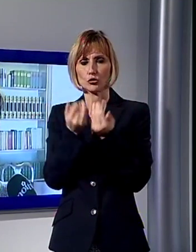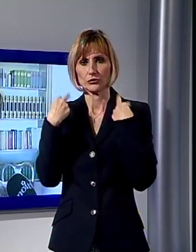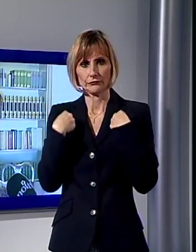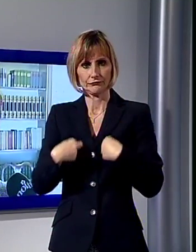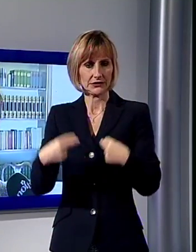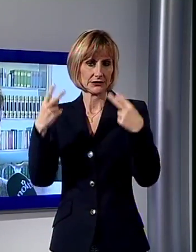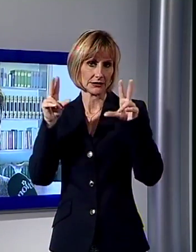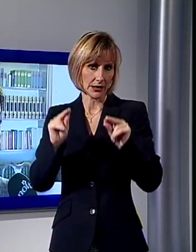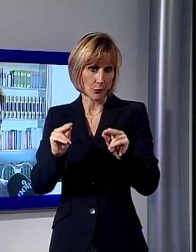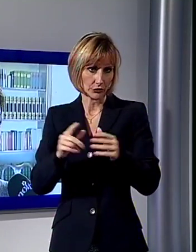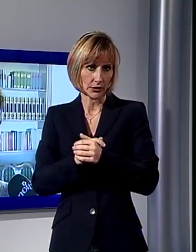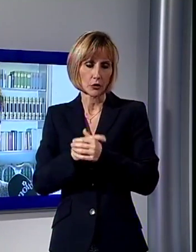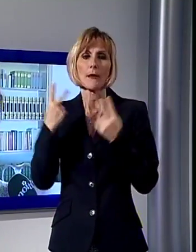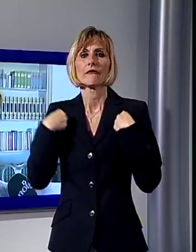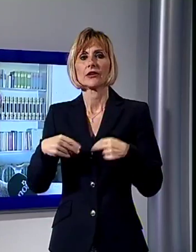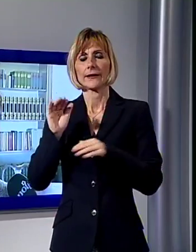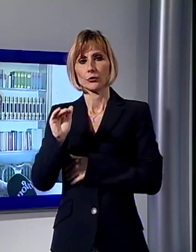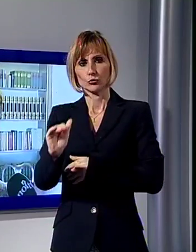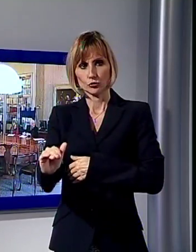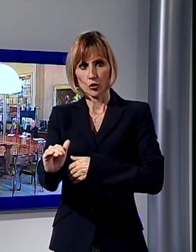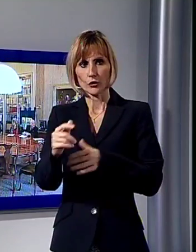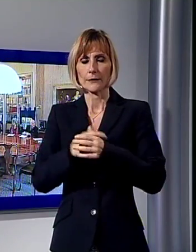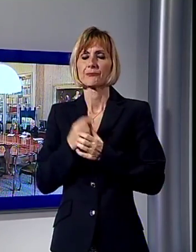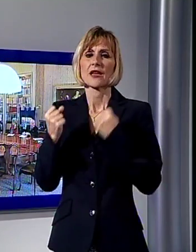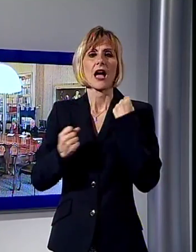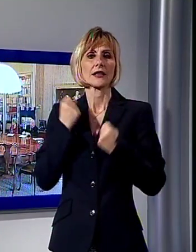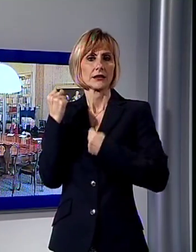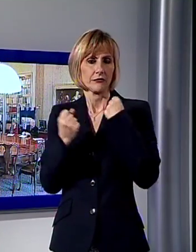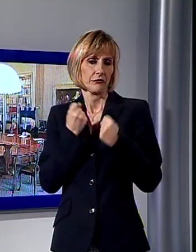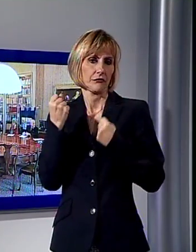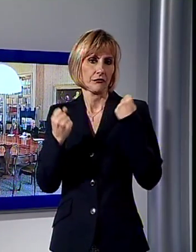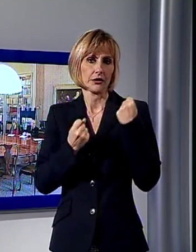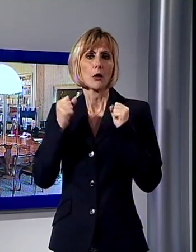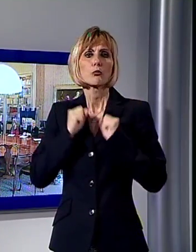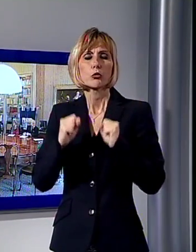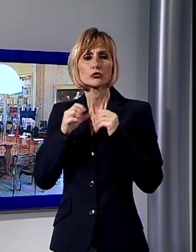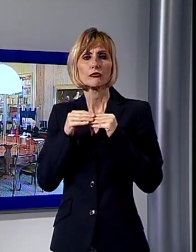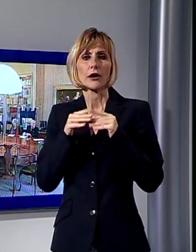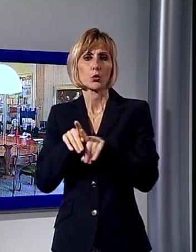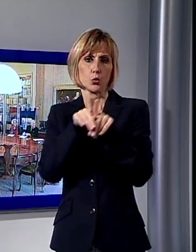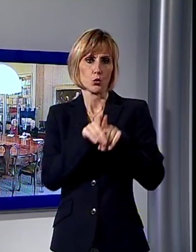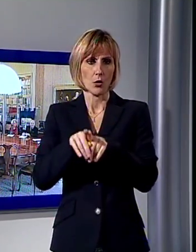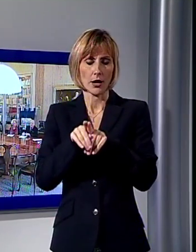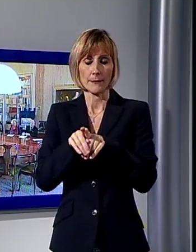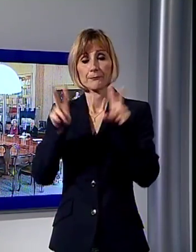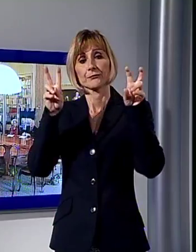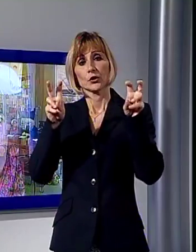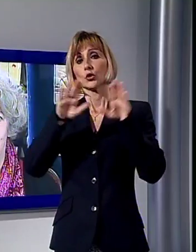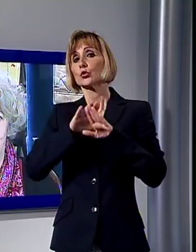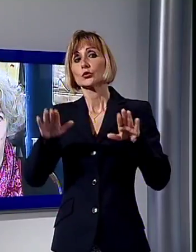di tutti i giorni, alle attività che possono fare tutti. Tutti in Passerella è un evento ideato nel 2012